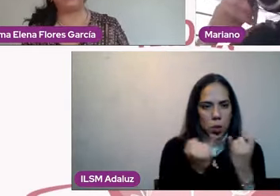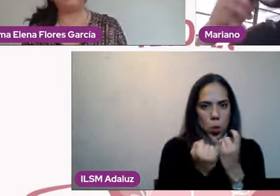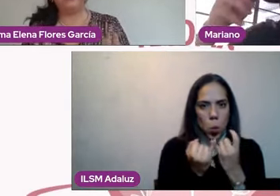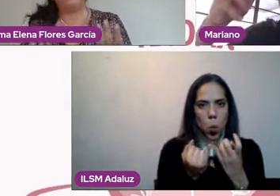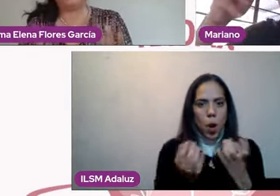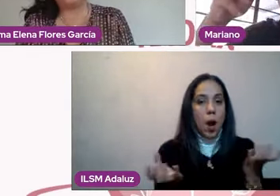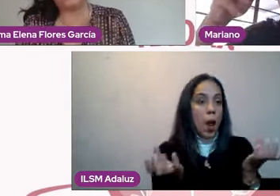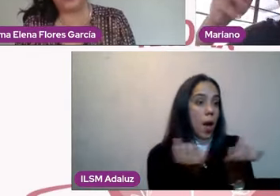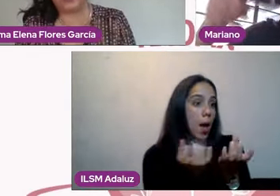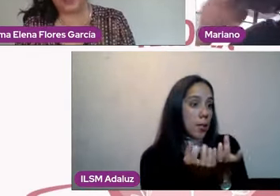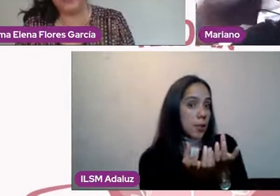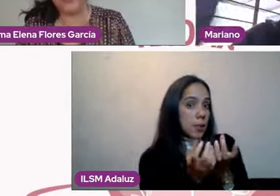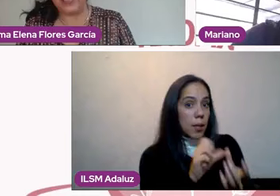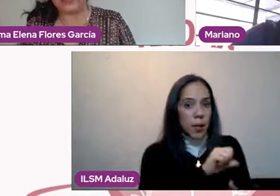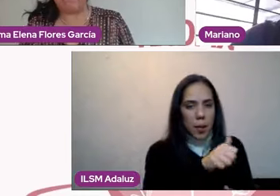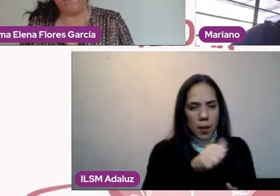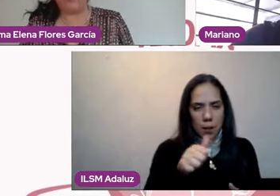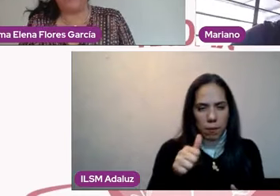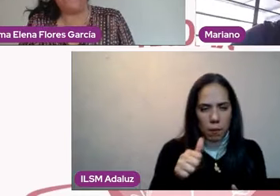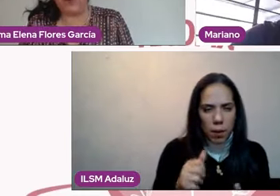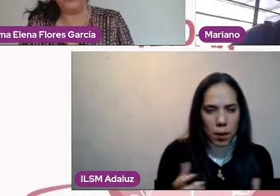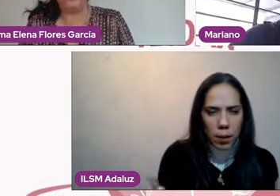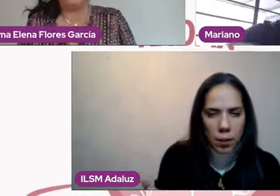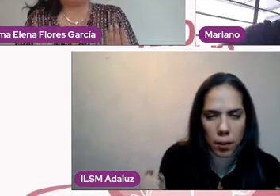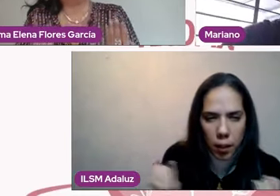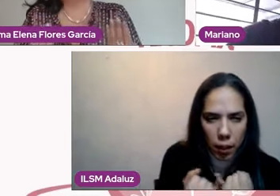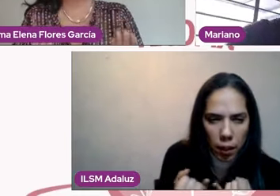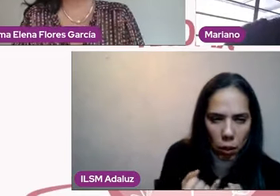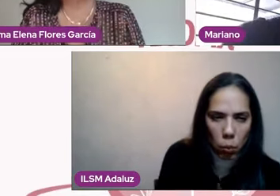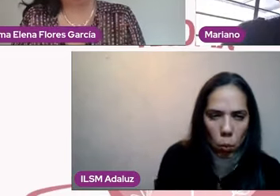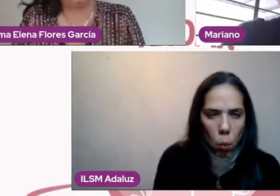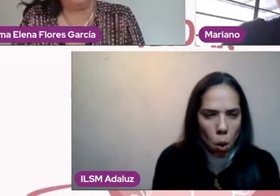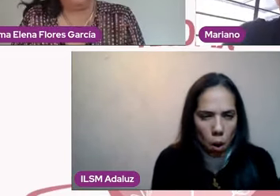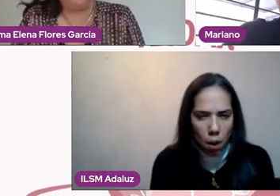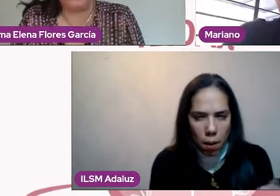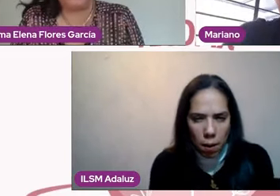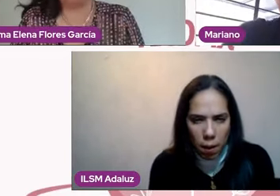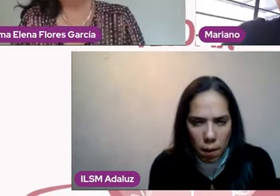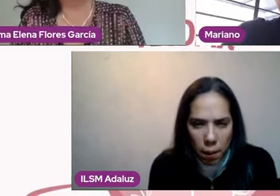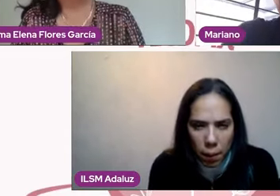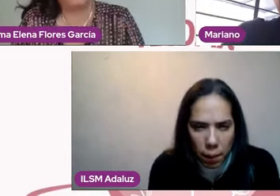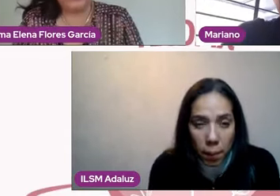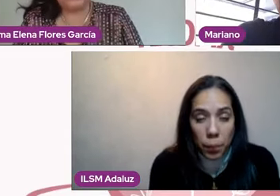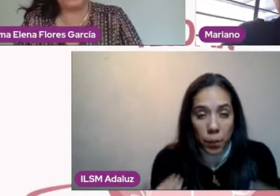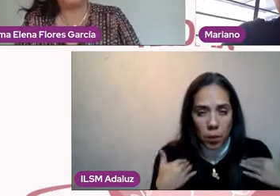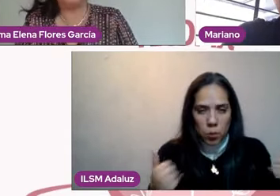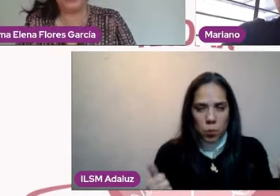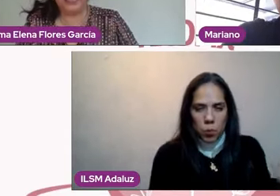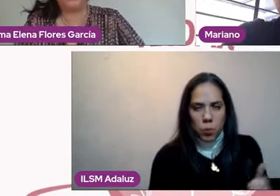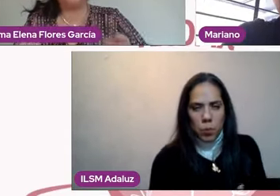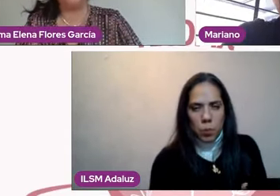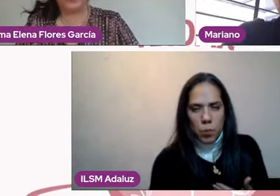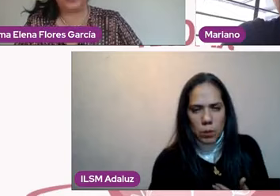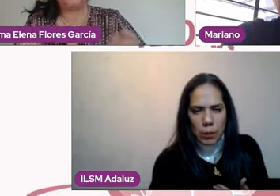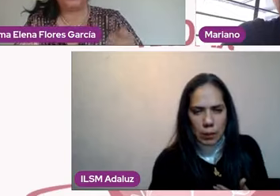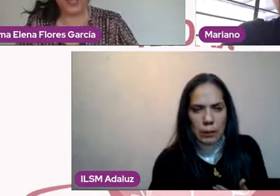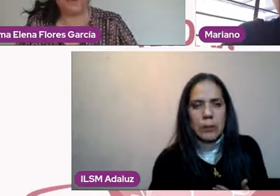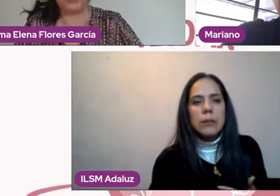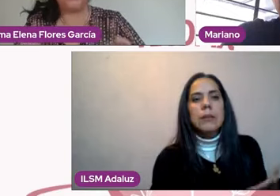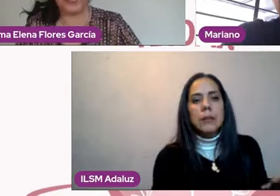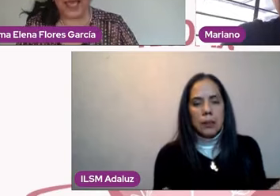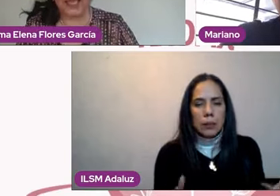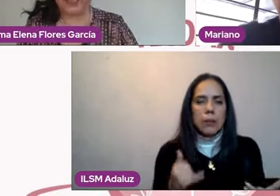porque a partir de esta charla es que podemos entender la importancia de tomar